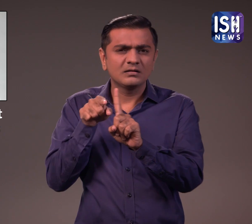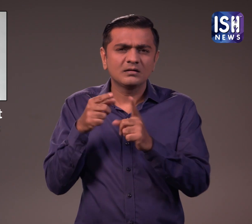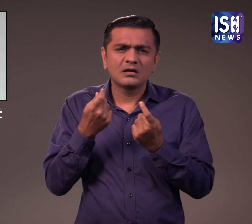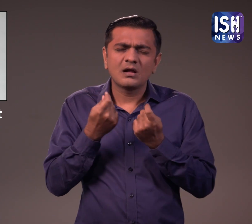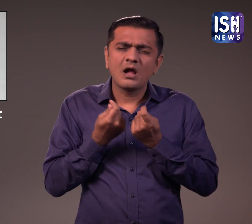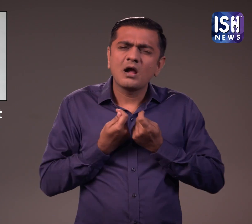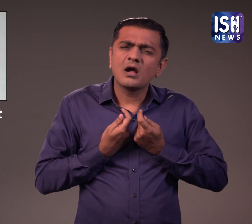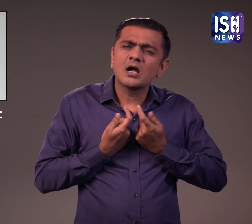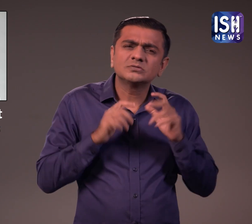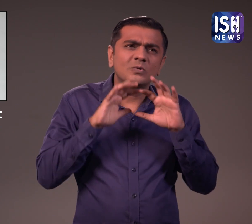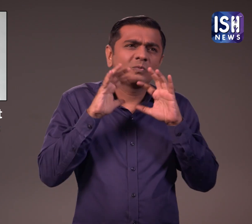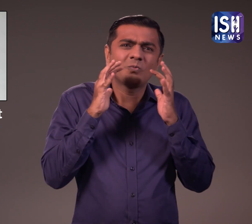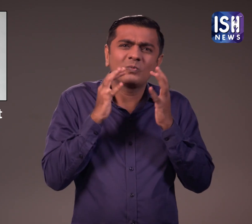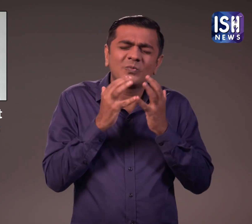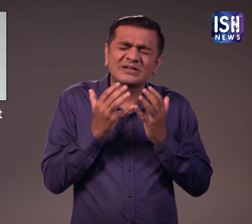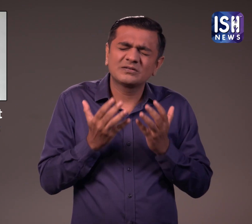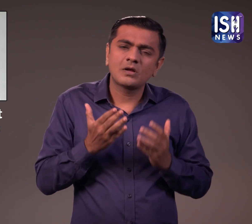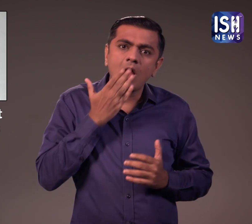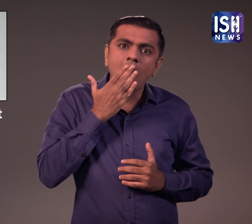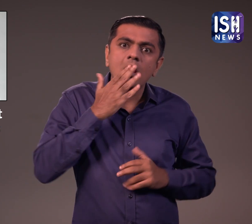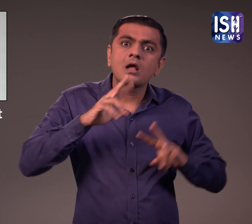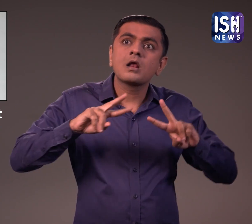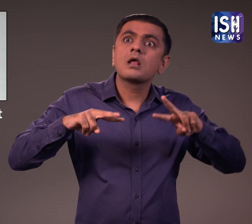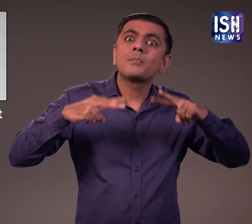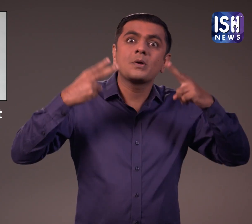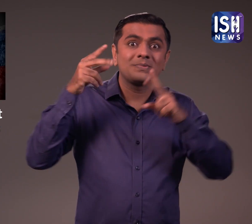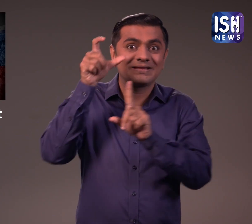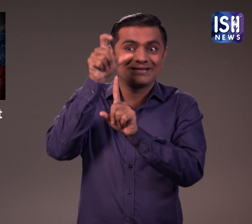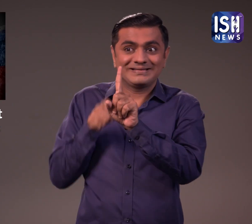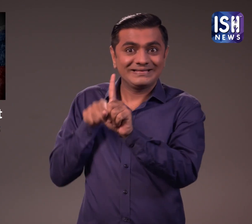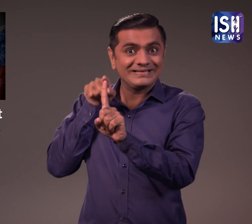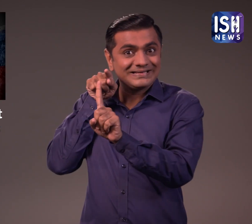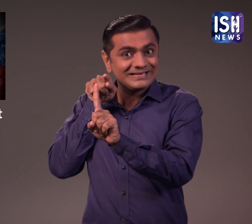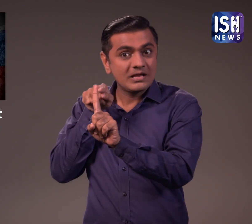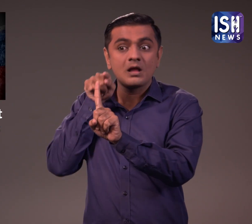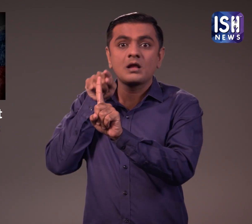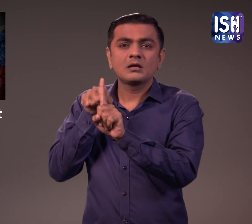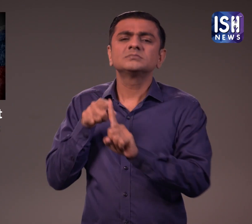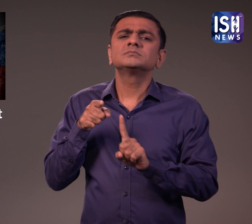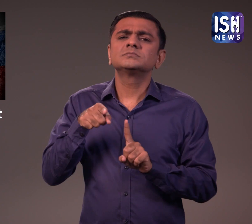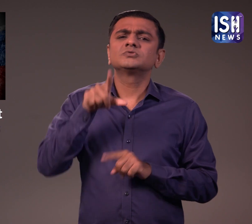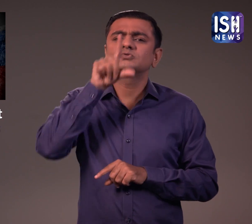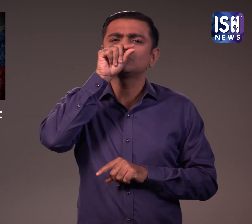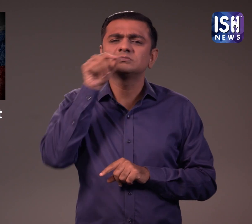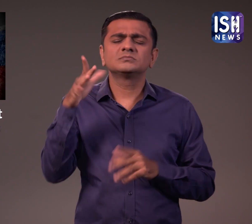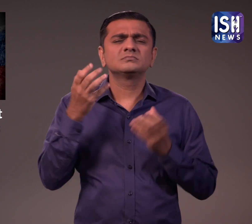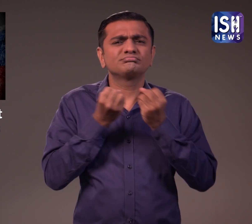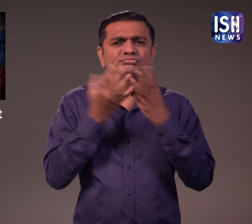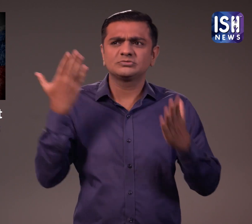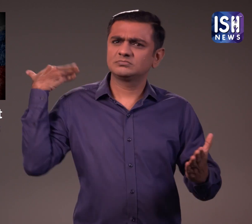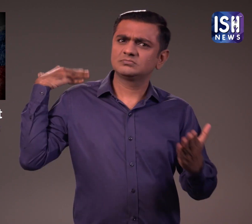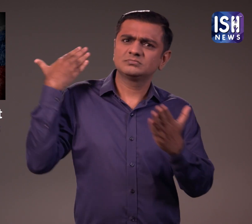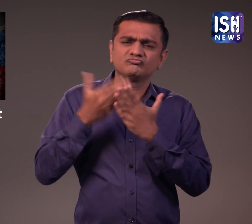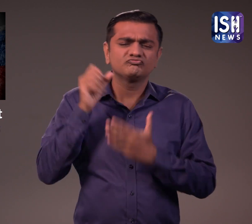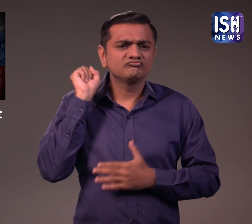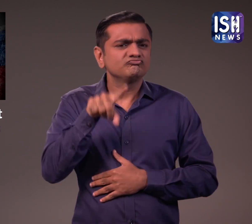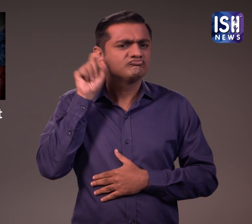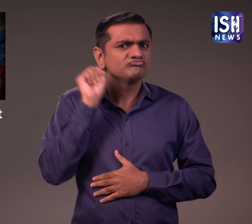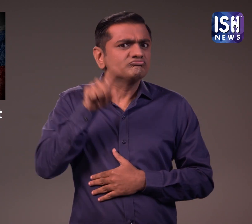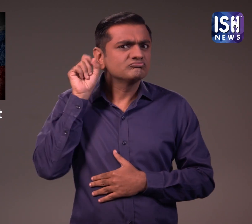वो दुनिया के सबसे अमीर आदमी है, वो बे बजा ट्वीट करते